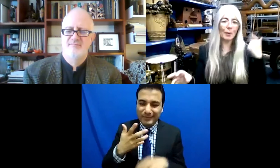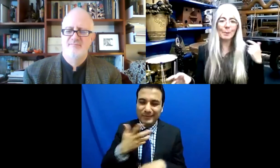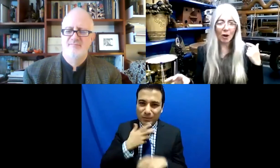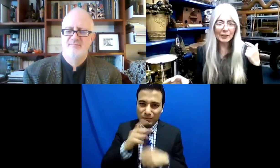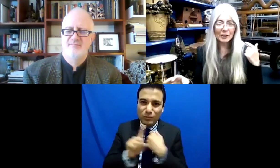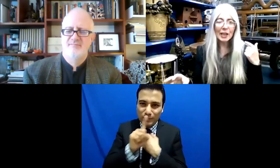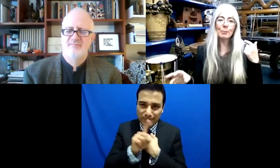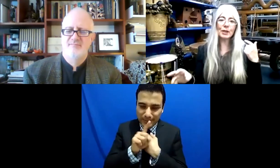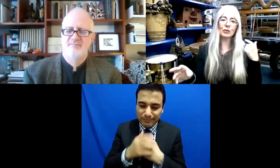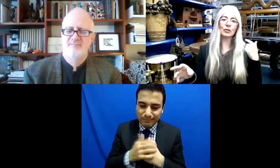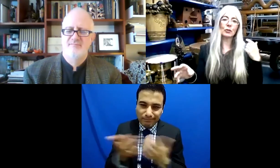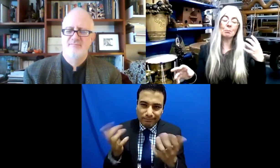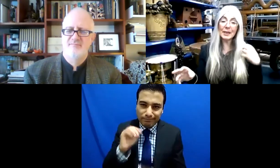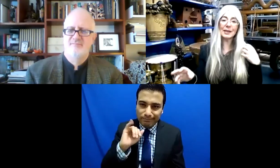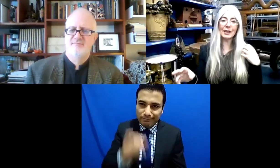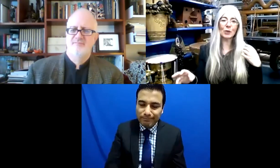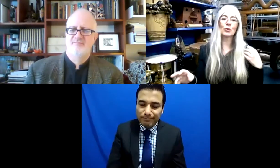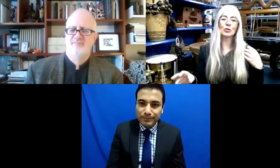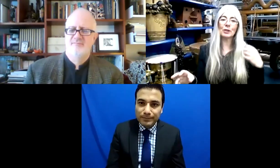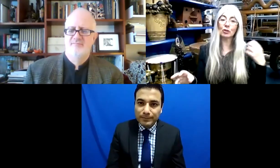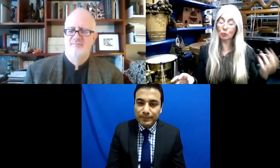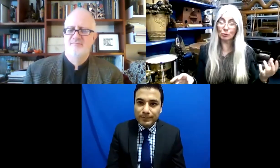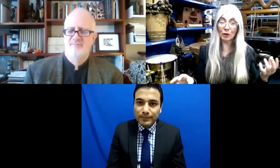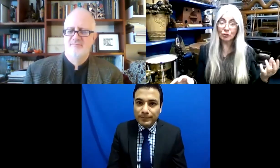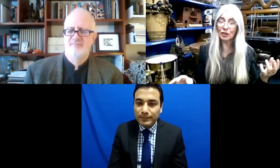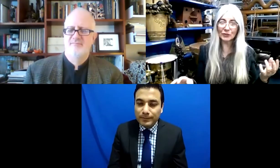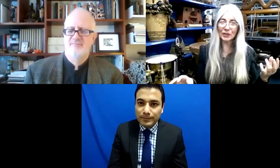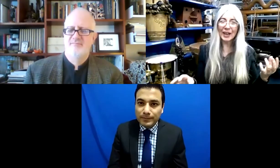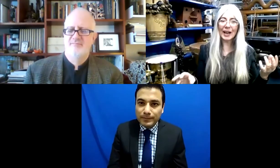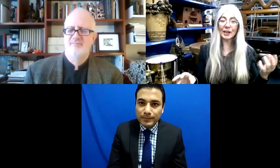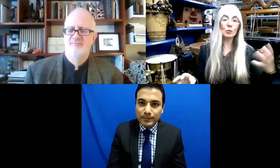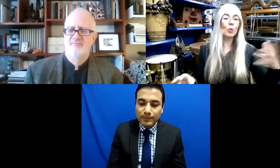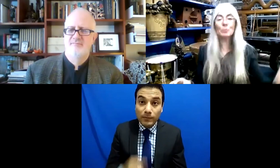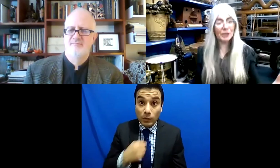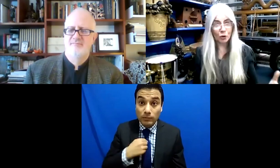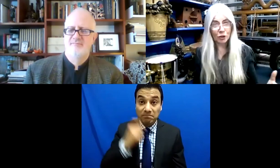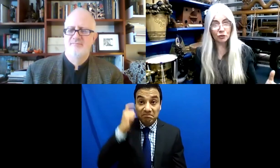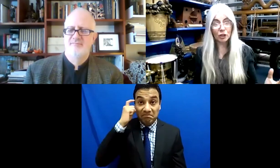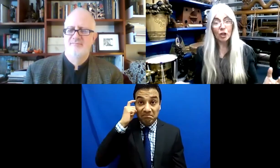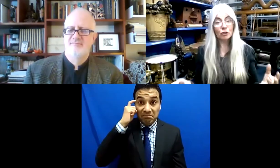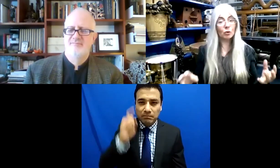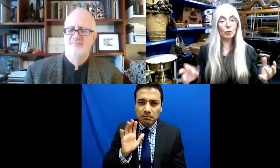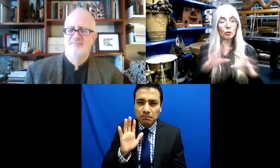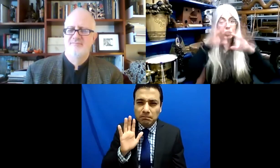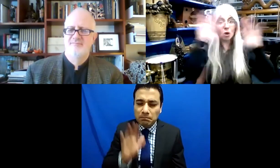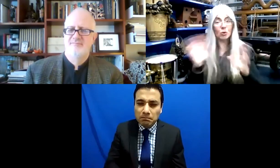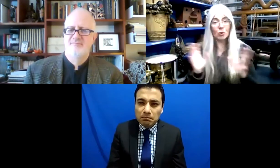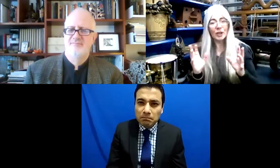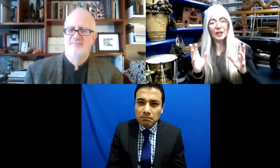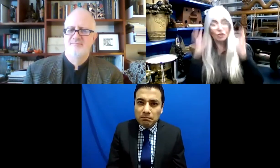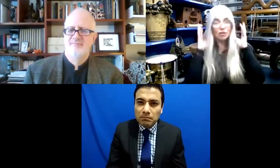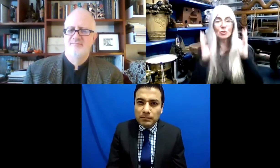que conocían estos retos, pero que no entendían mi mente porque bueno, yo quería ser percusionista